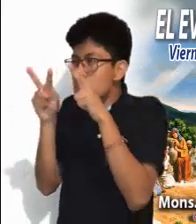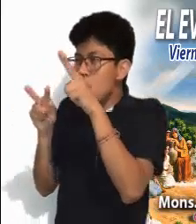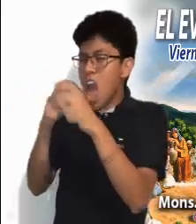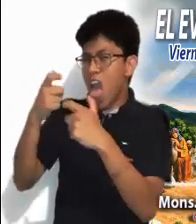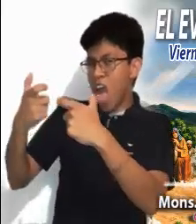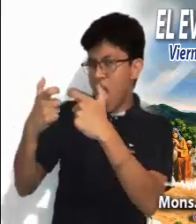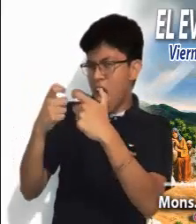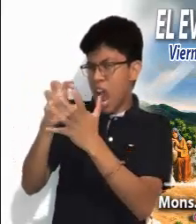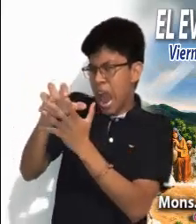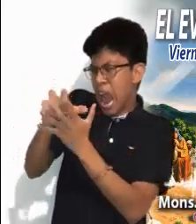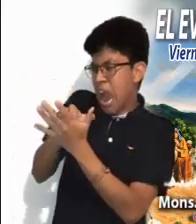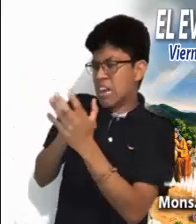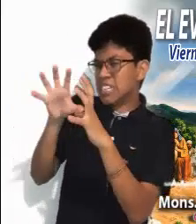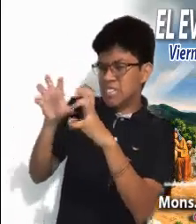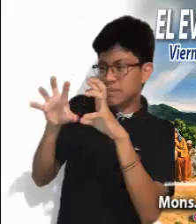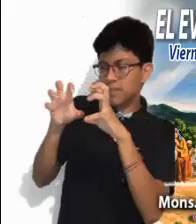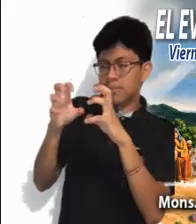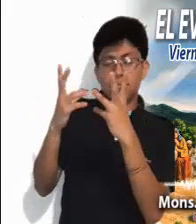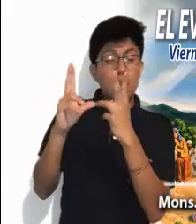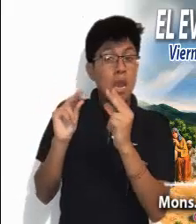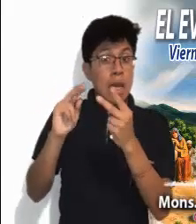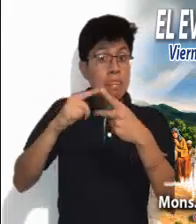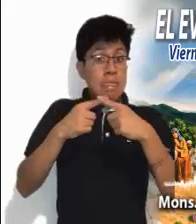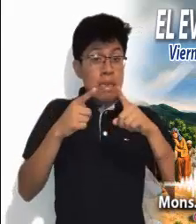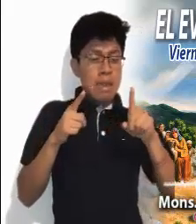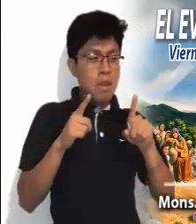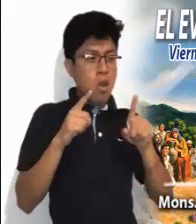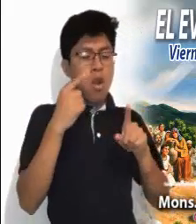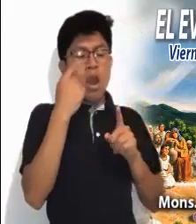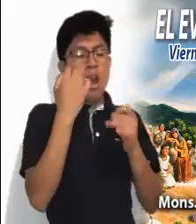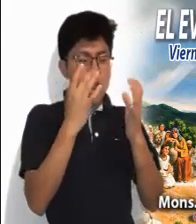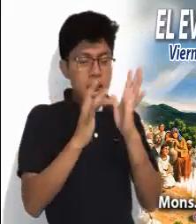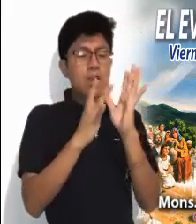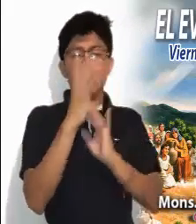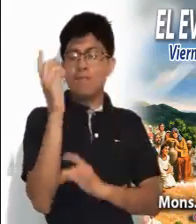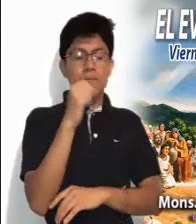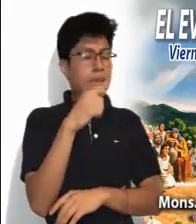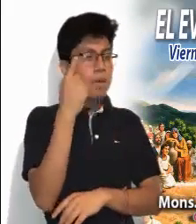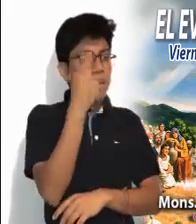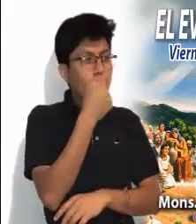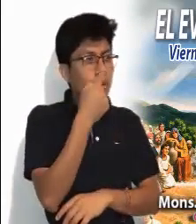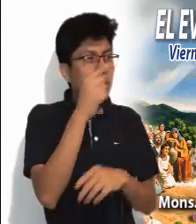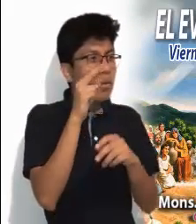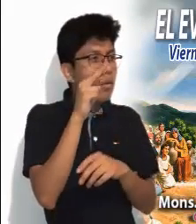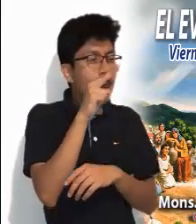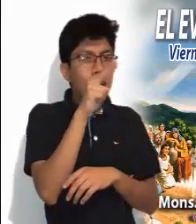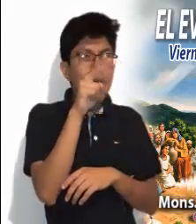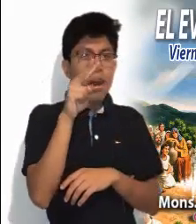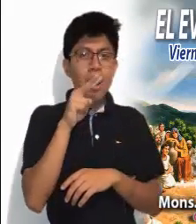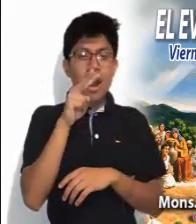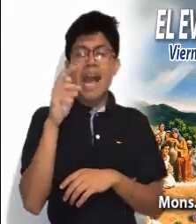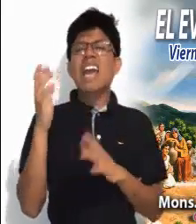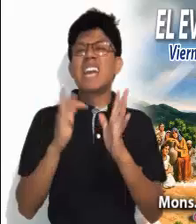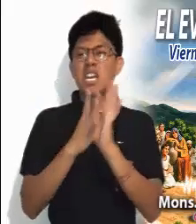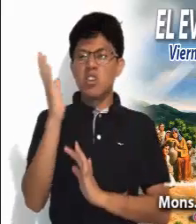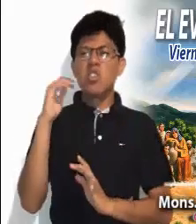del dinero o de la ambición, a mirarlo con los mismos ojos de Jesús. ¿Qué